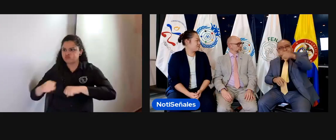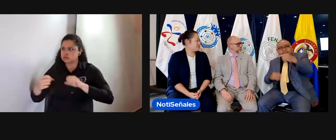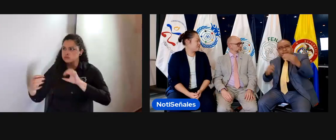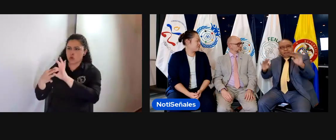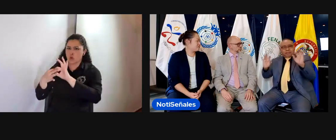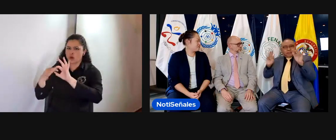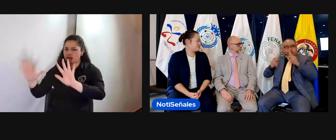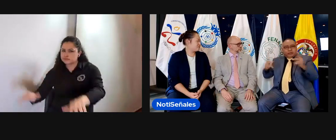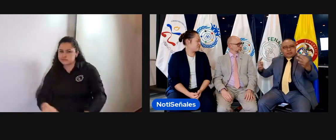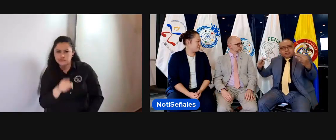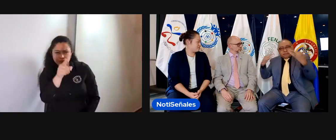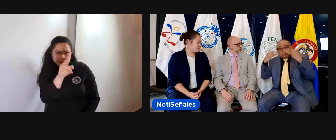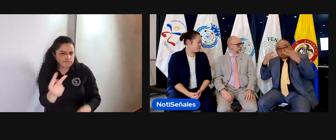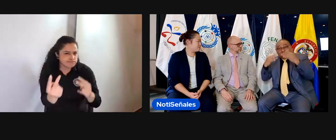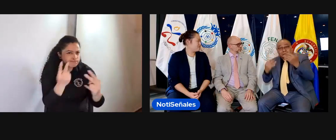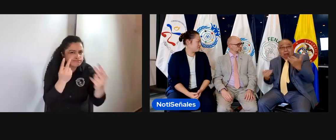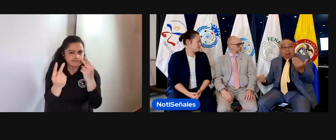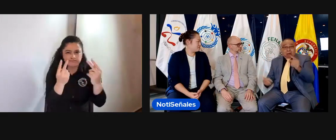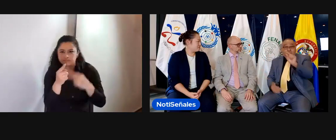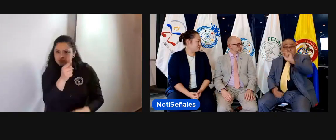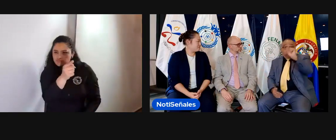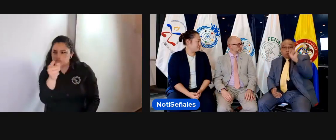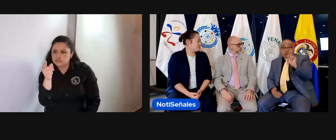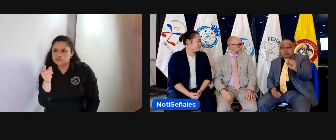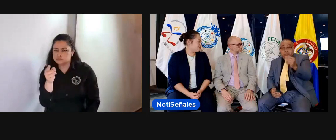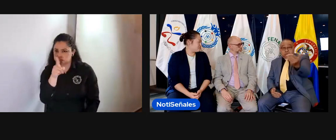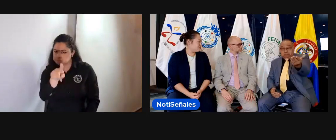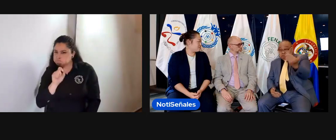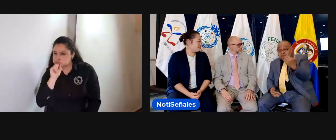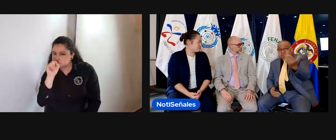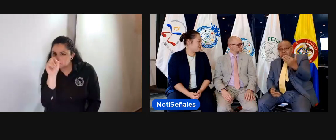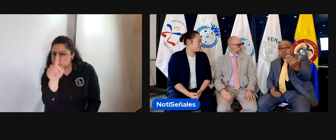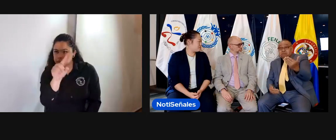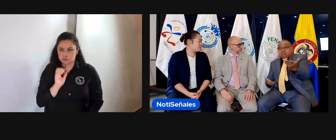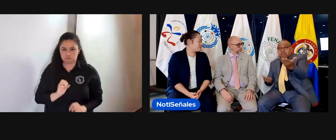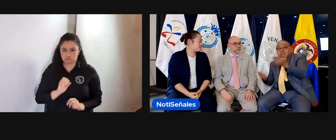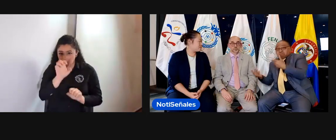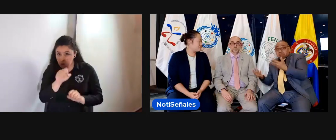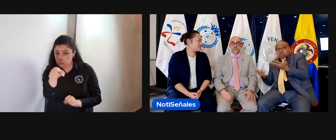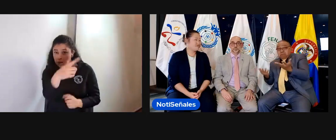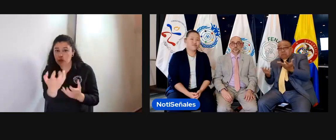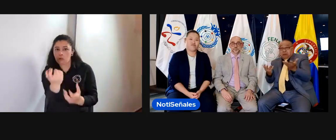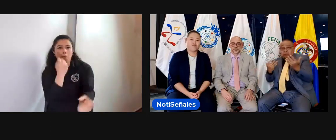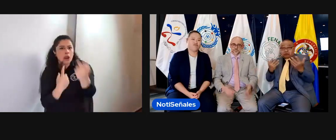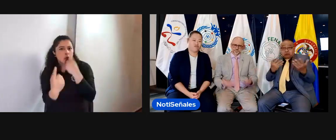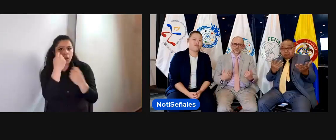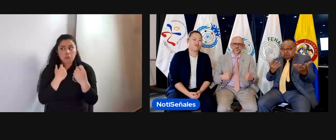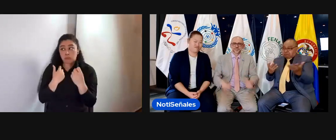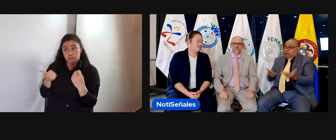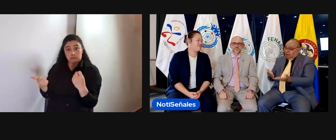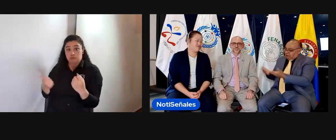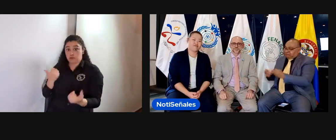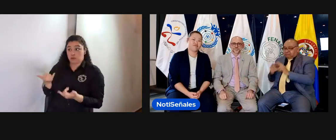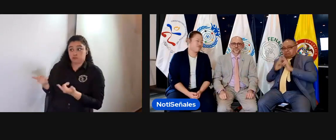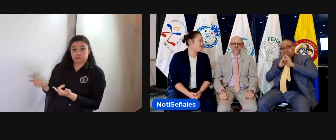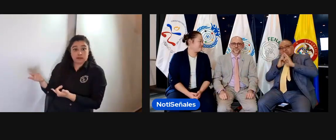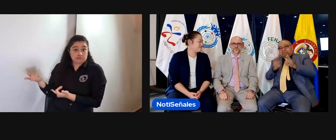Pero ahora las personas sordas que nos observan en este momento, yo quiero preguntarles es, no sé, ¿alguno de ustedes tiene alguna